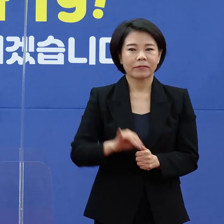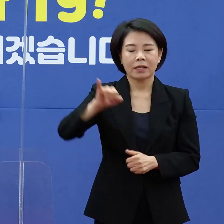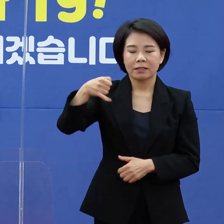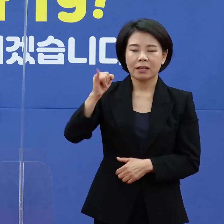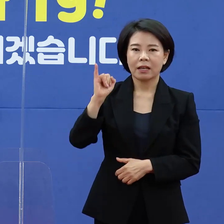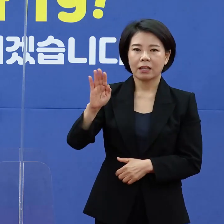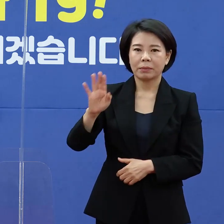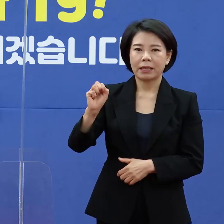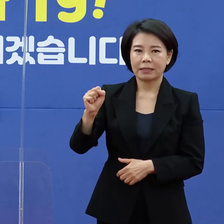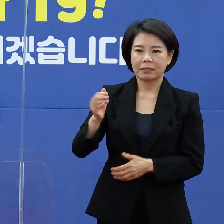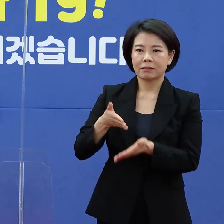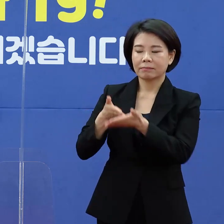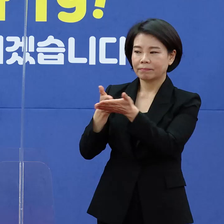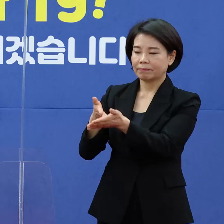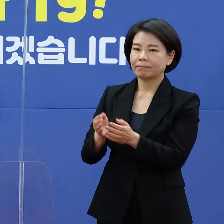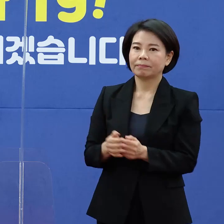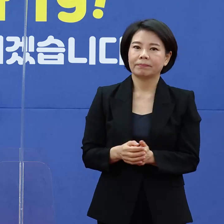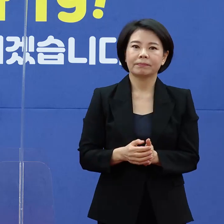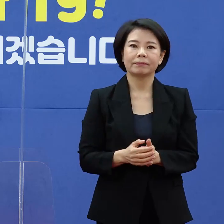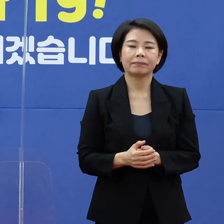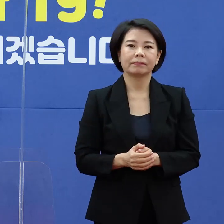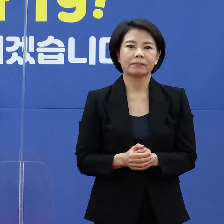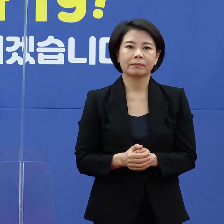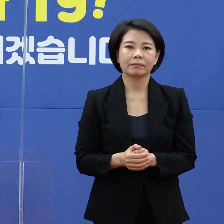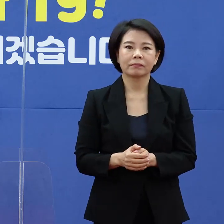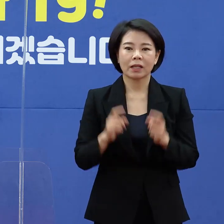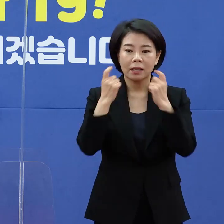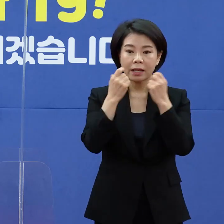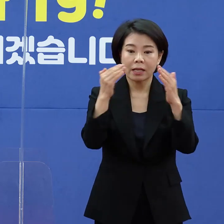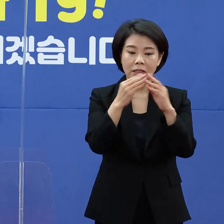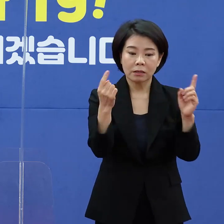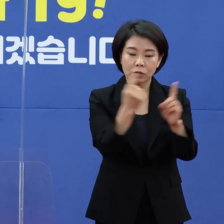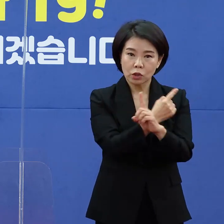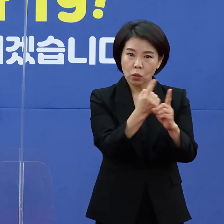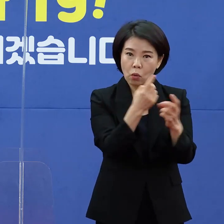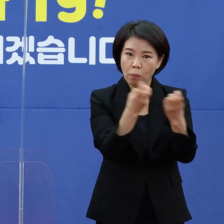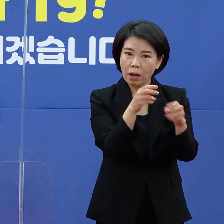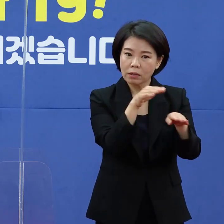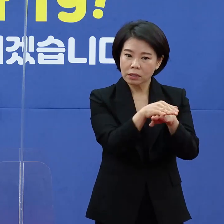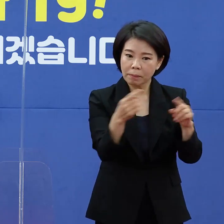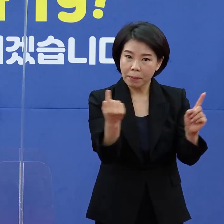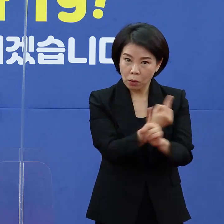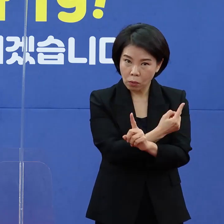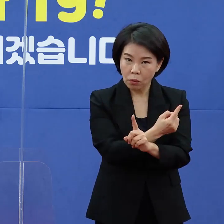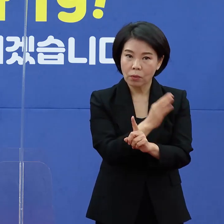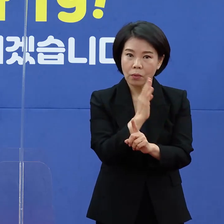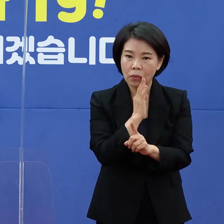JIBS 김동훈 기자입니다. 재택치료 체계가 개편되면